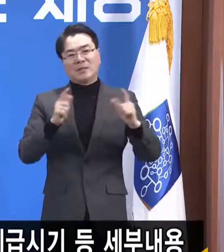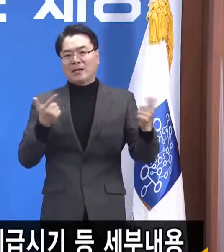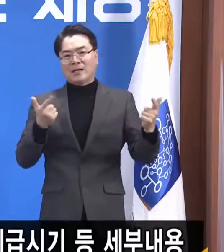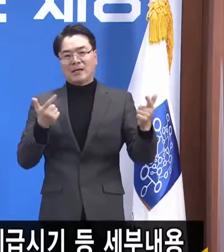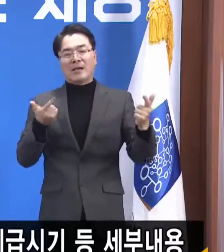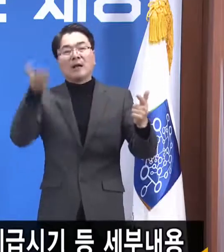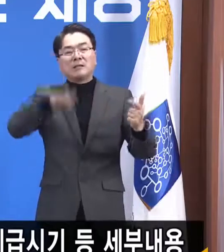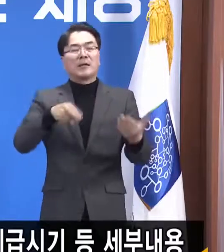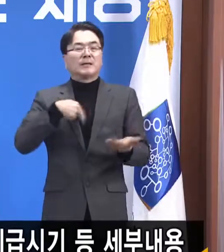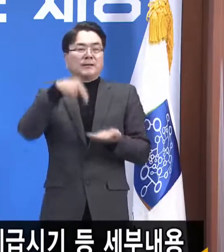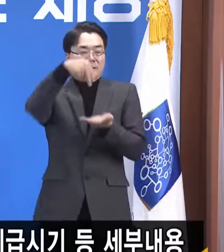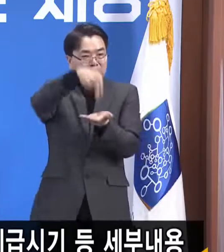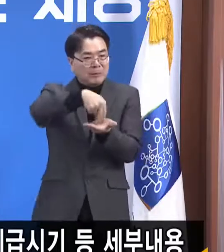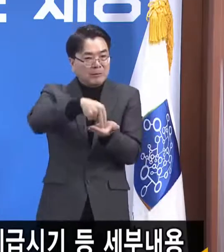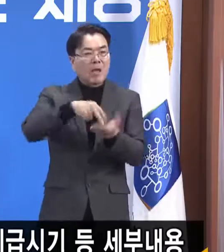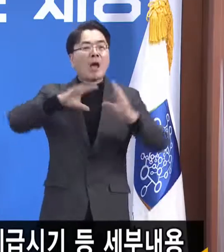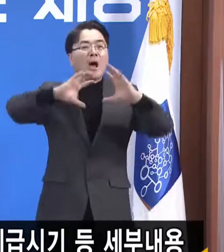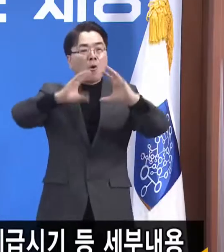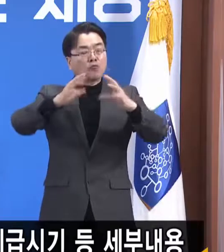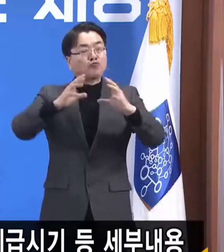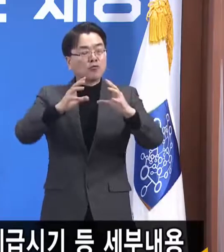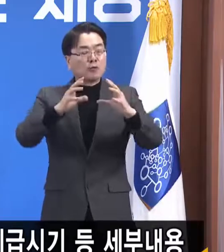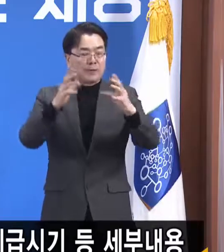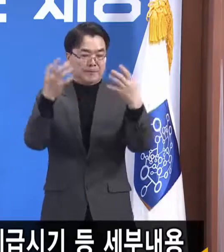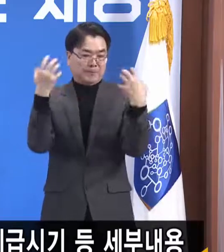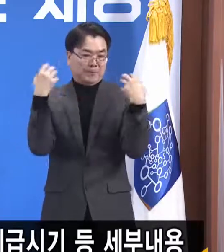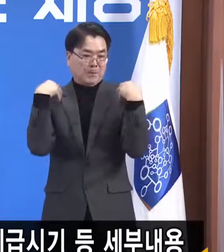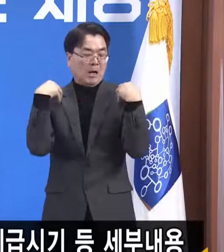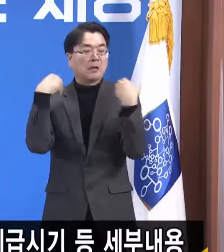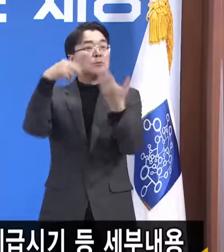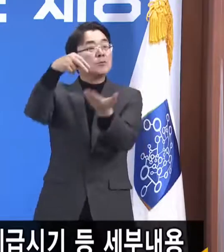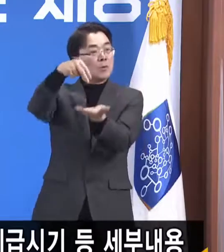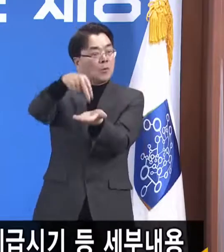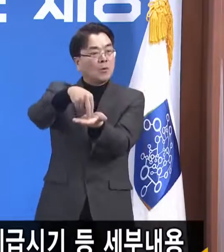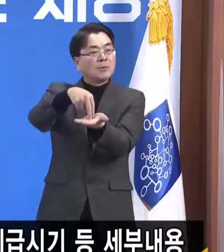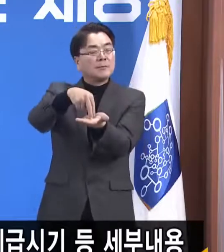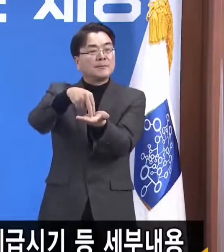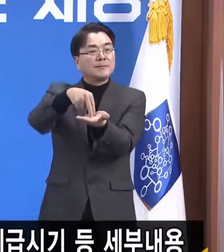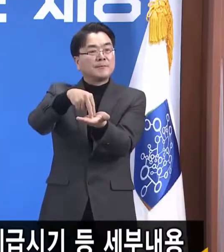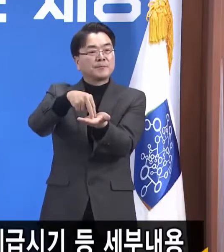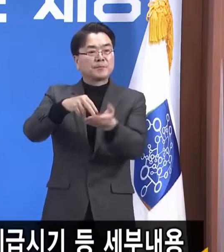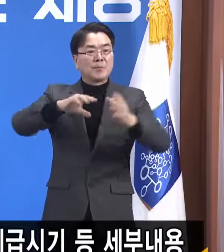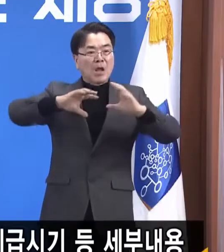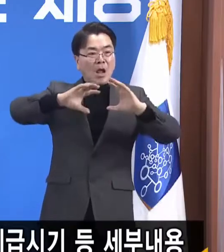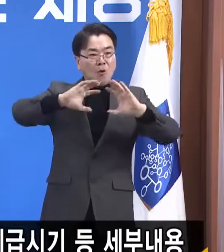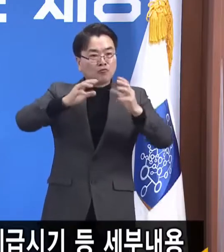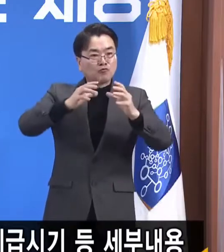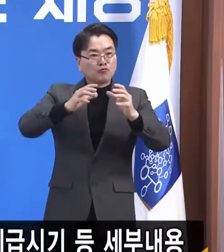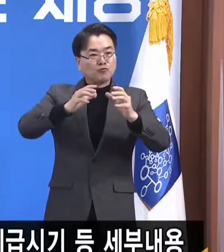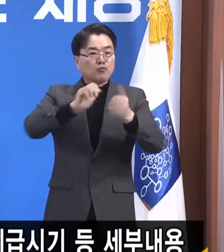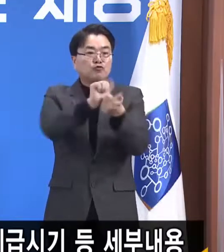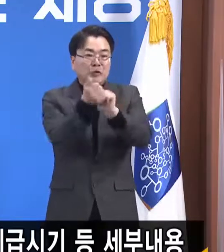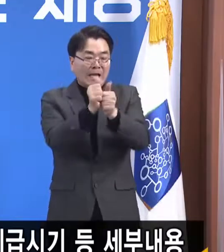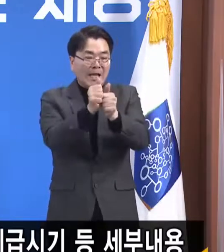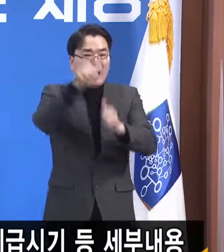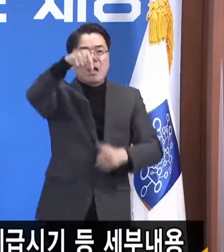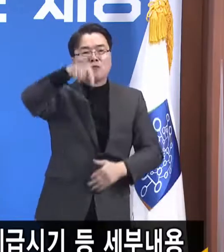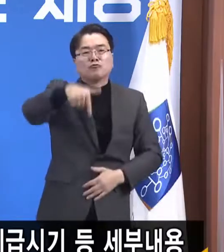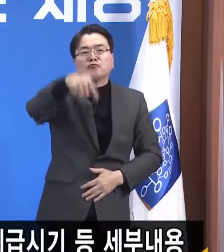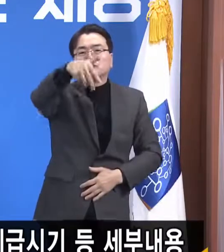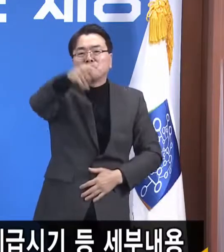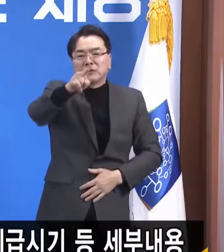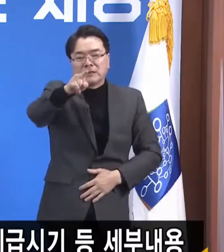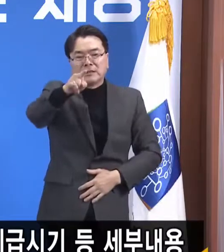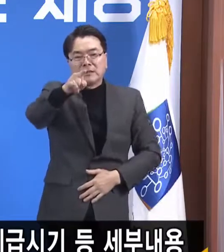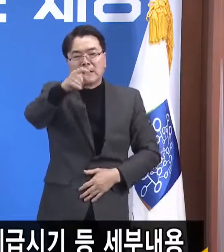입장에서는 국가도 중앙정부도 국채 발행이 늘어나는 한이 있더라도